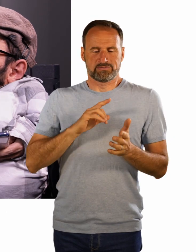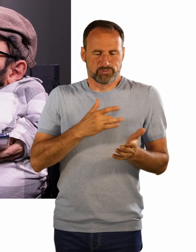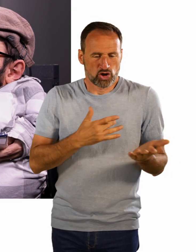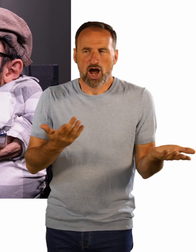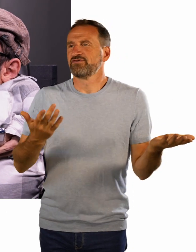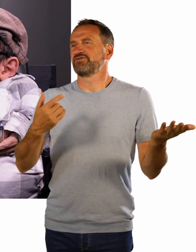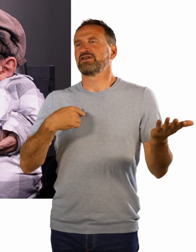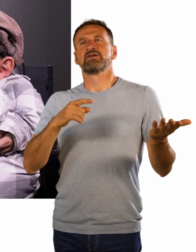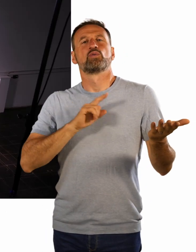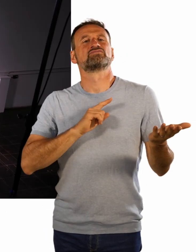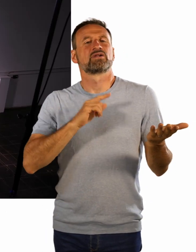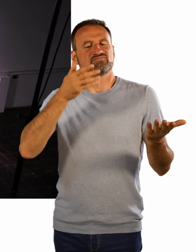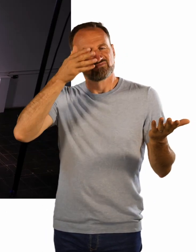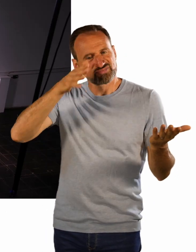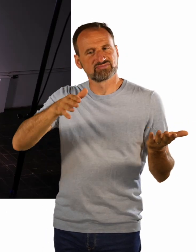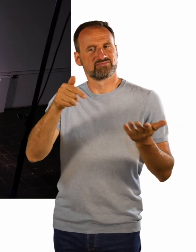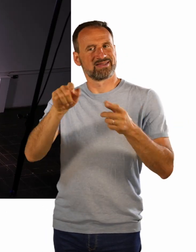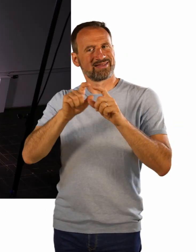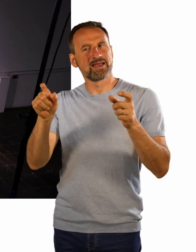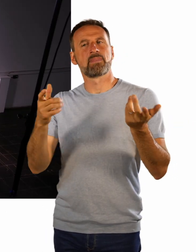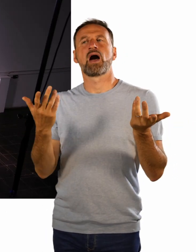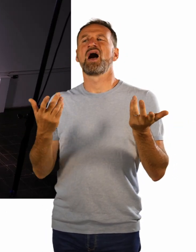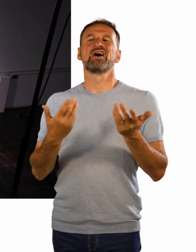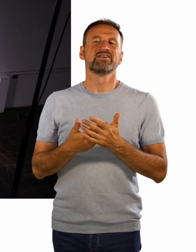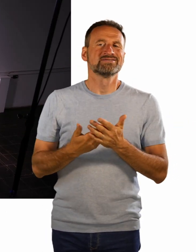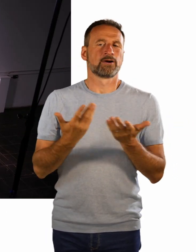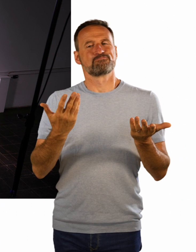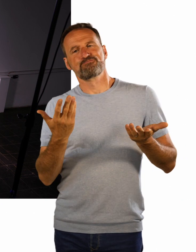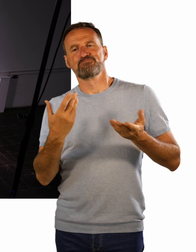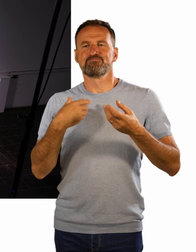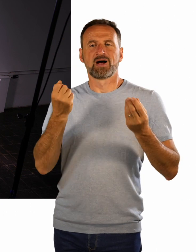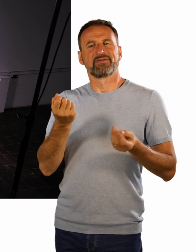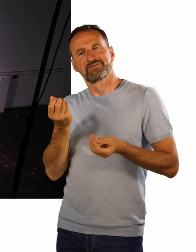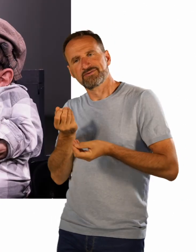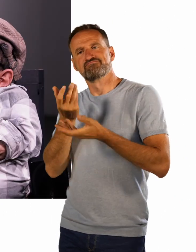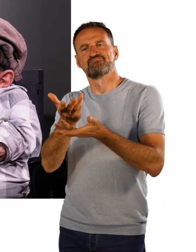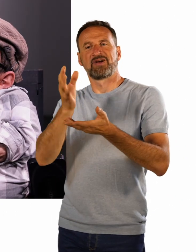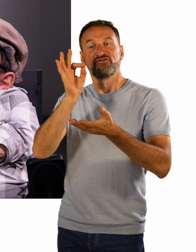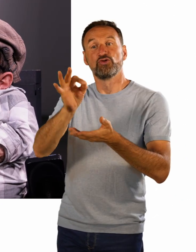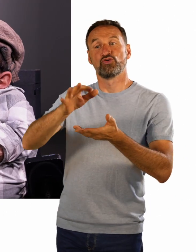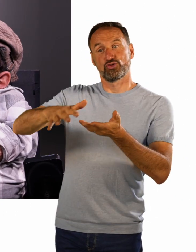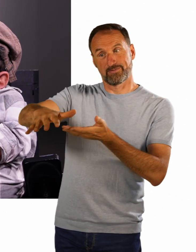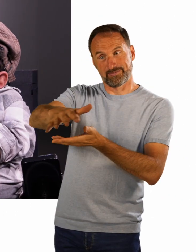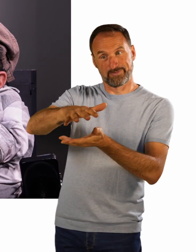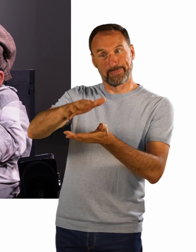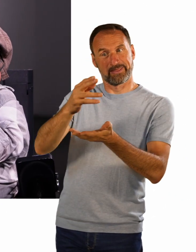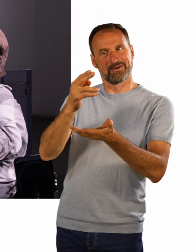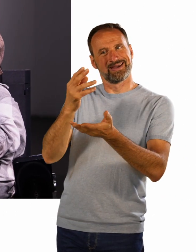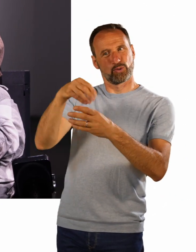mitbringt und dann quasi in das Feld Kunst mitbringen kann. Aber gleichzeitig hätte man ja genauso das Recht, keine